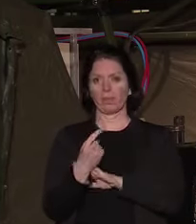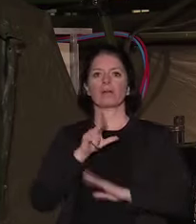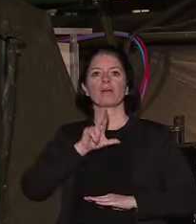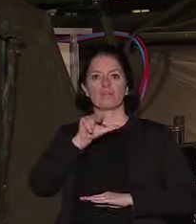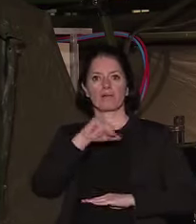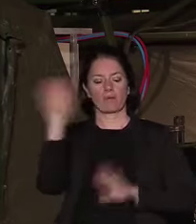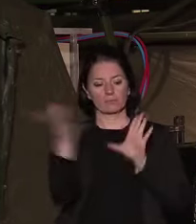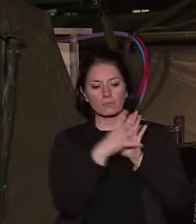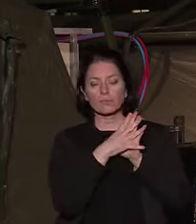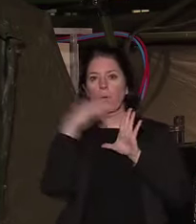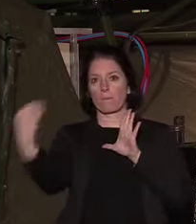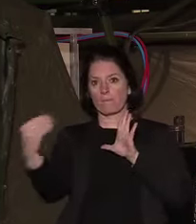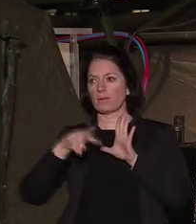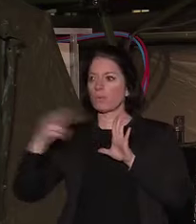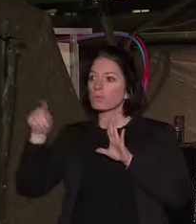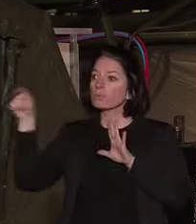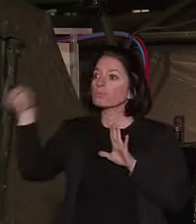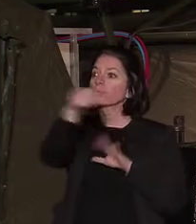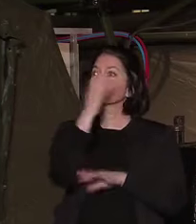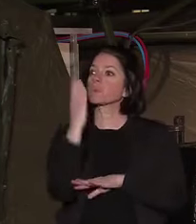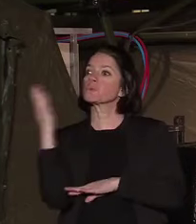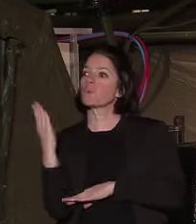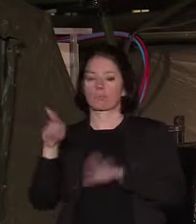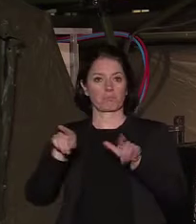partout où elle sera utile.